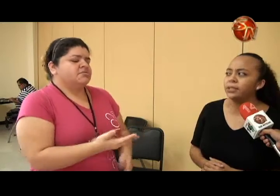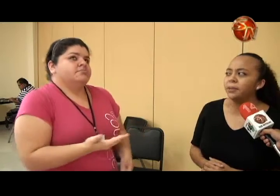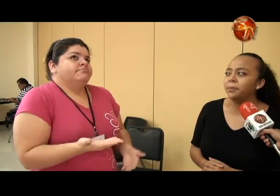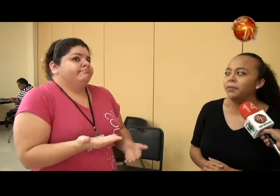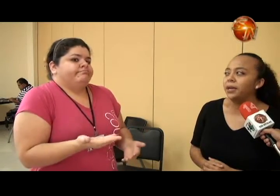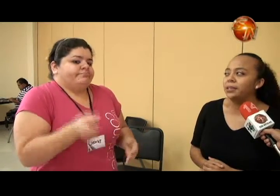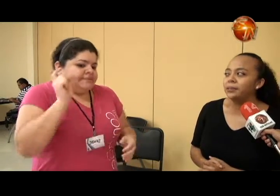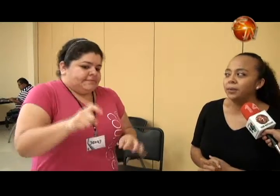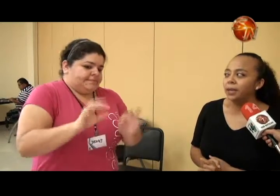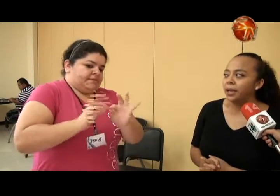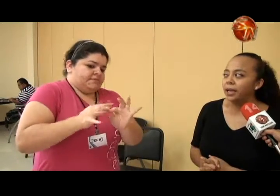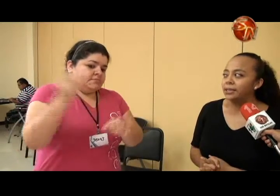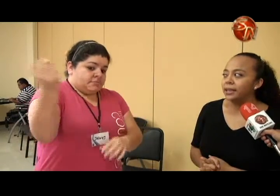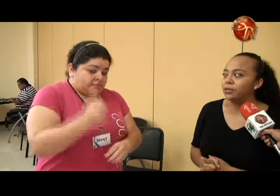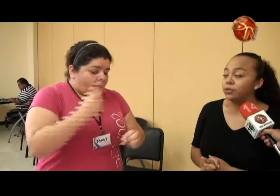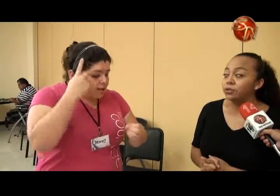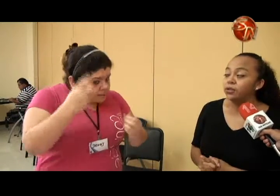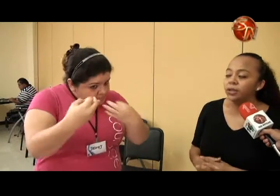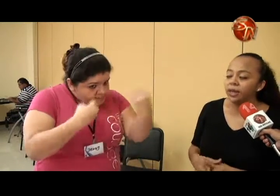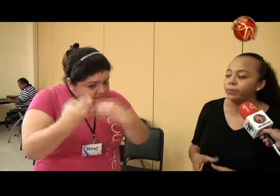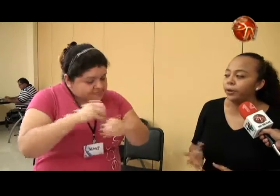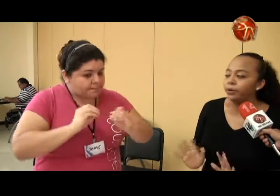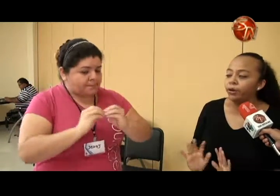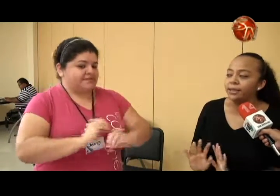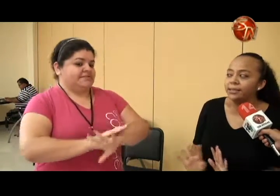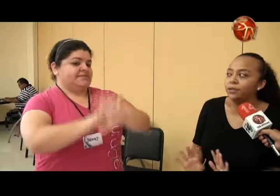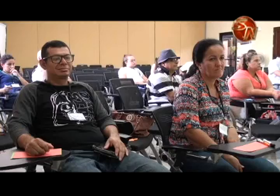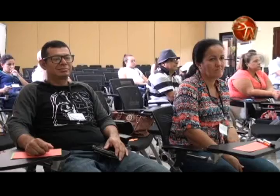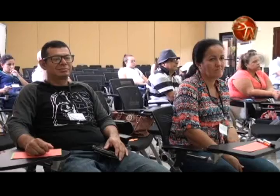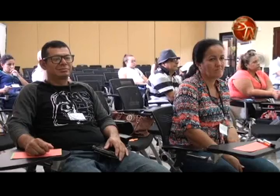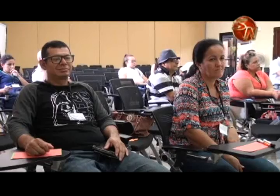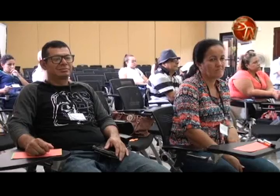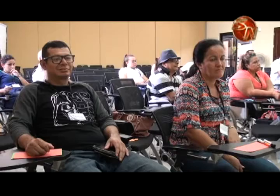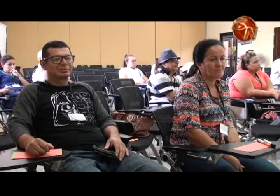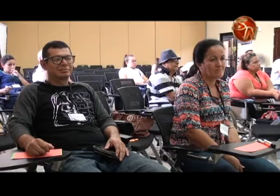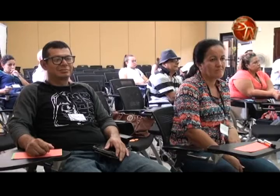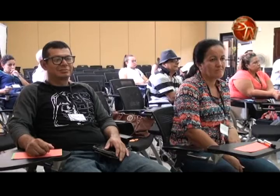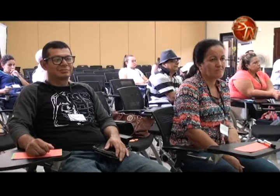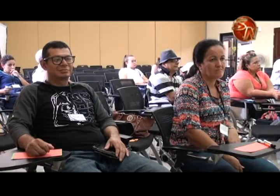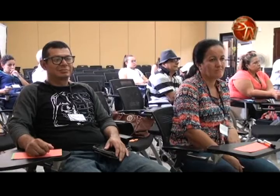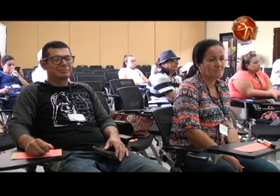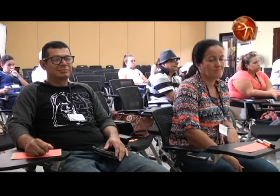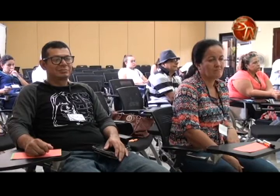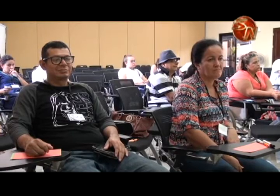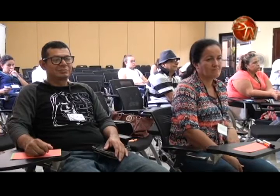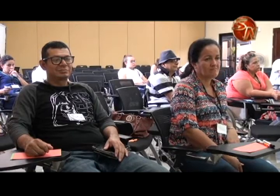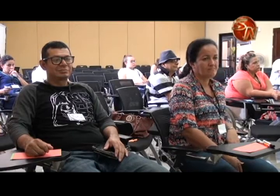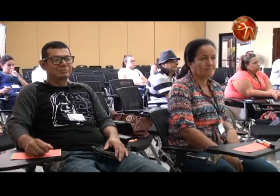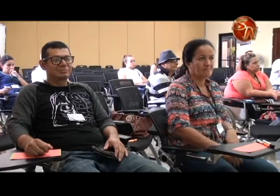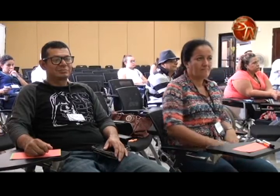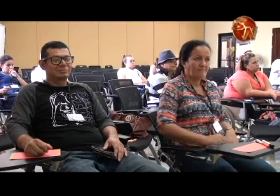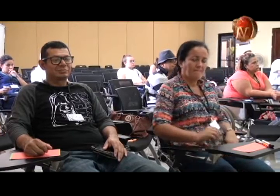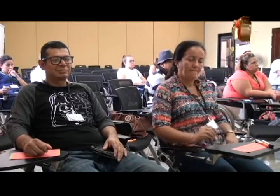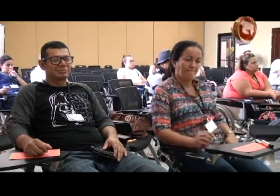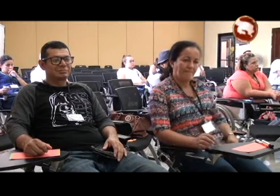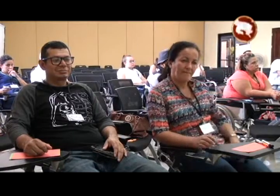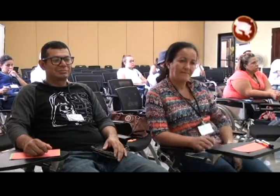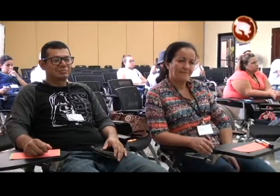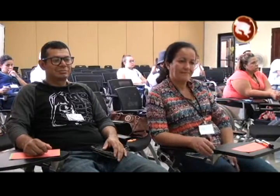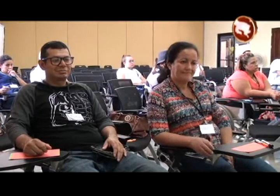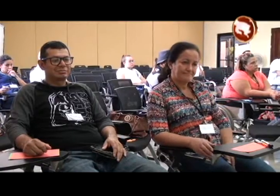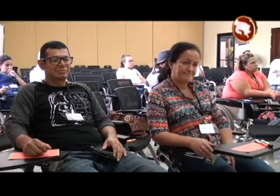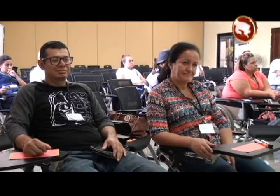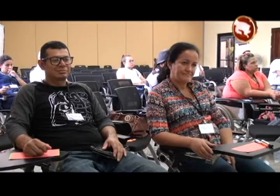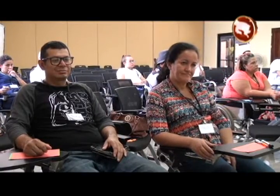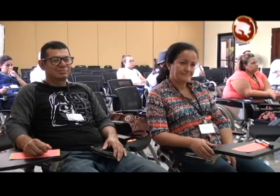Había muchísimas barreras en ese caso, entonces yo dije, bueno, no, lo que necesito es un intérprete que venga, me explique, y solo así logré pasar de una